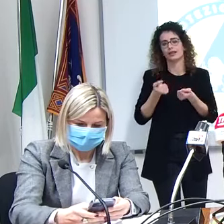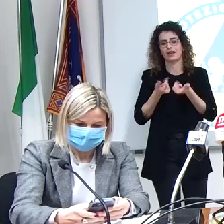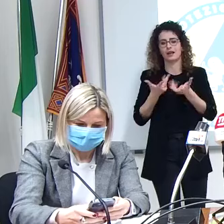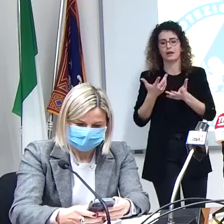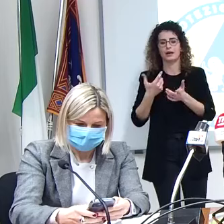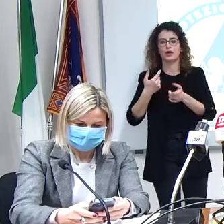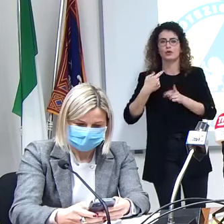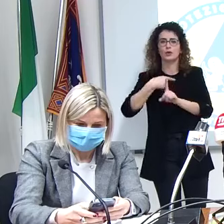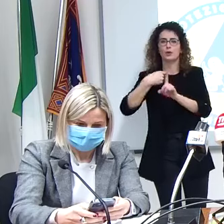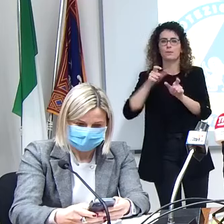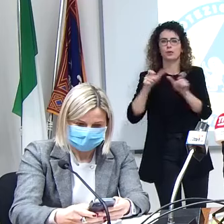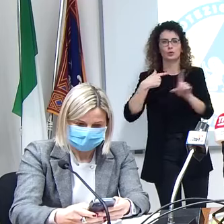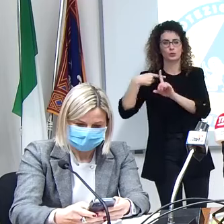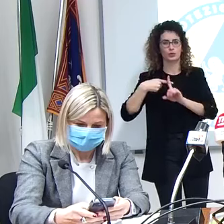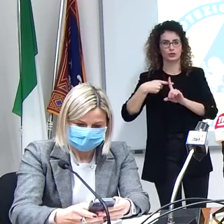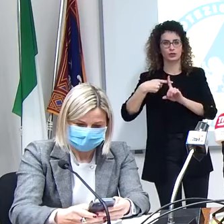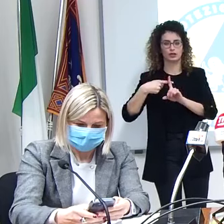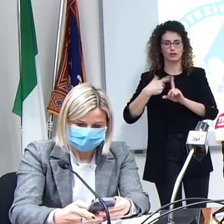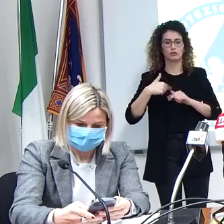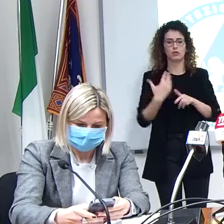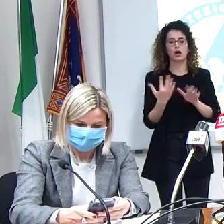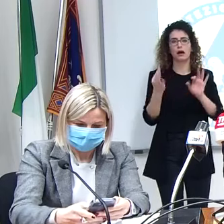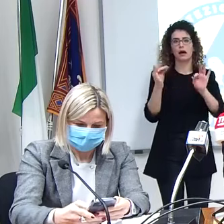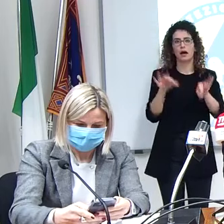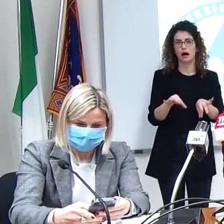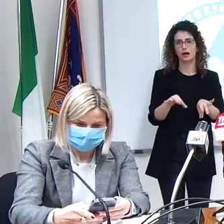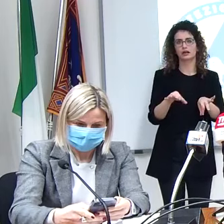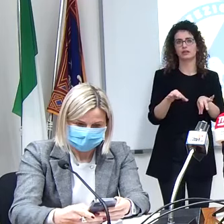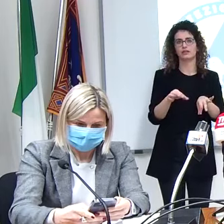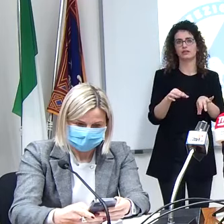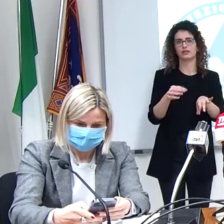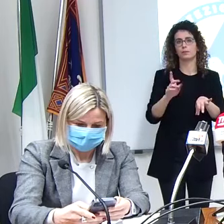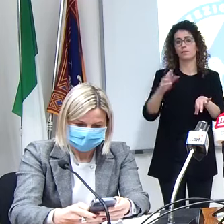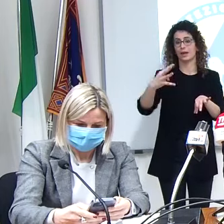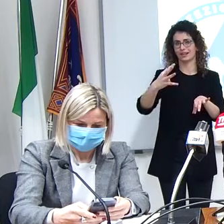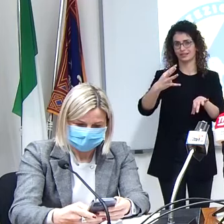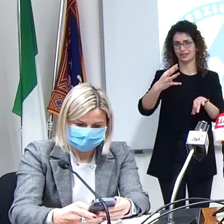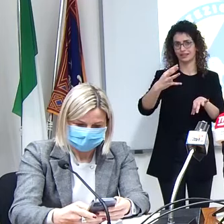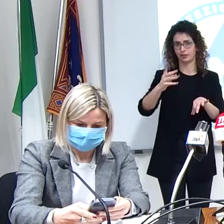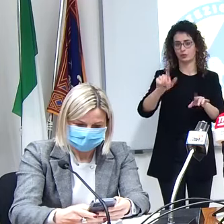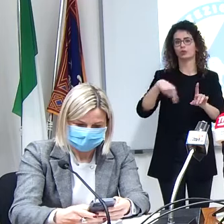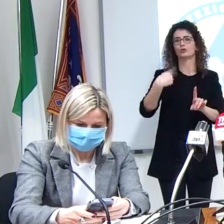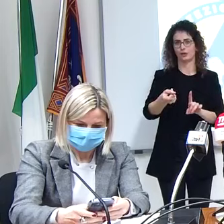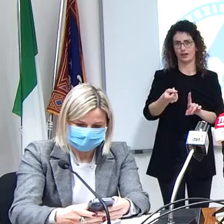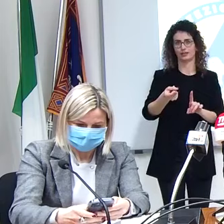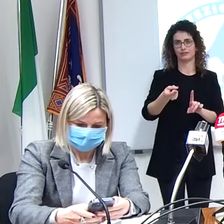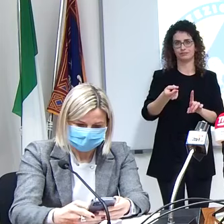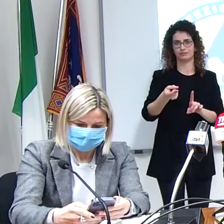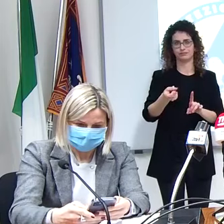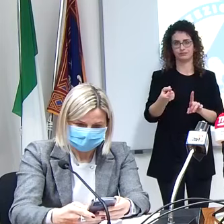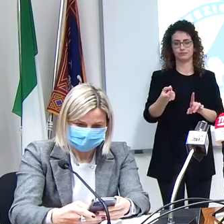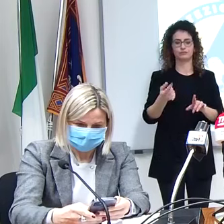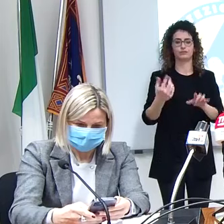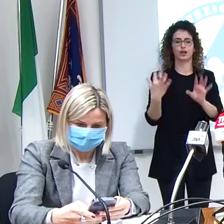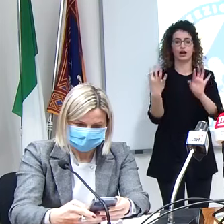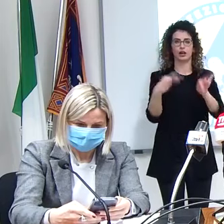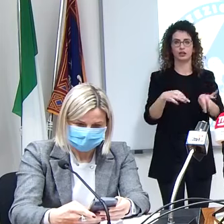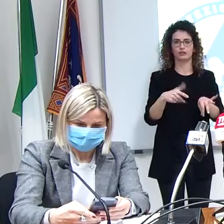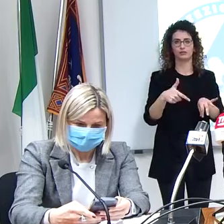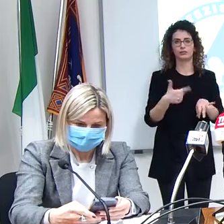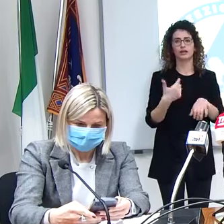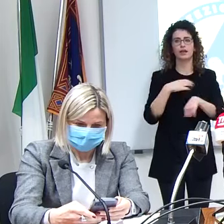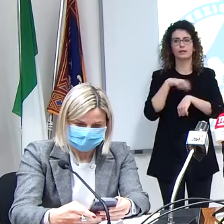a noi arrivano intanto queste dosi martedì quindi domani e secondo le prime indiscrezioni del